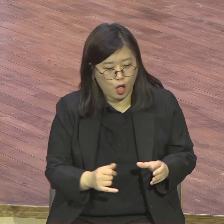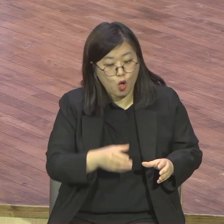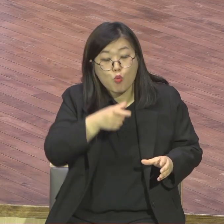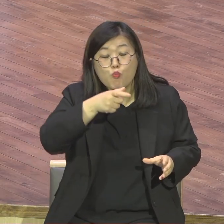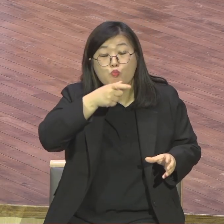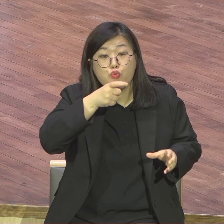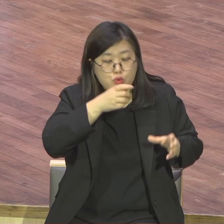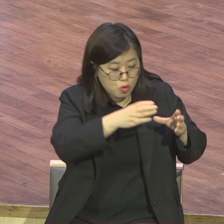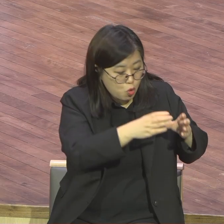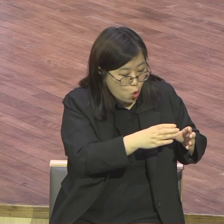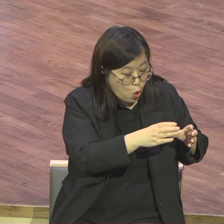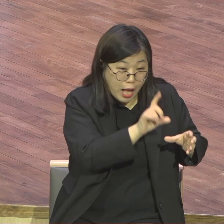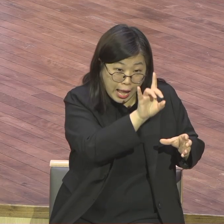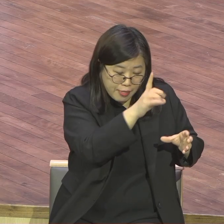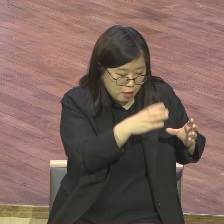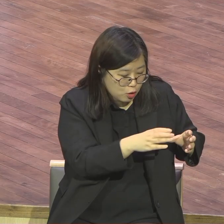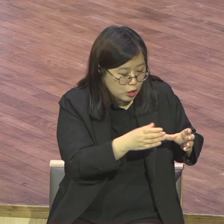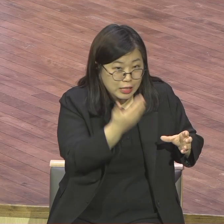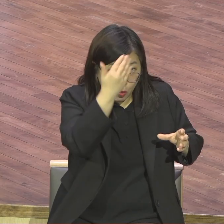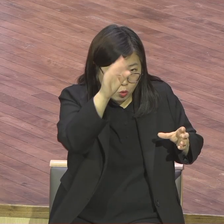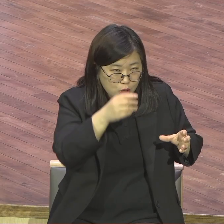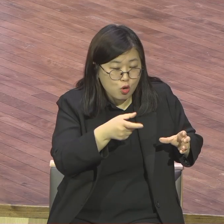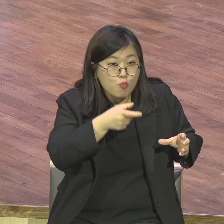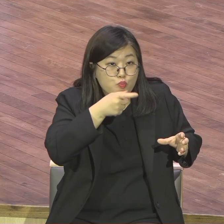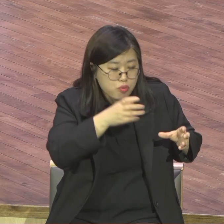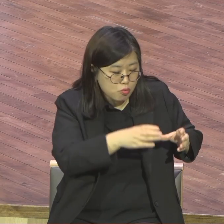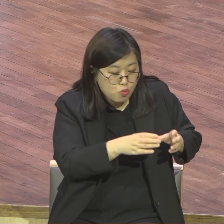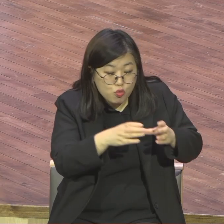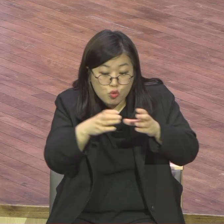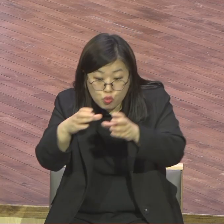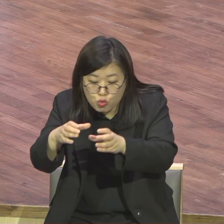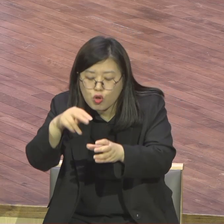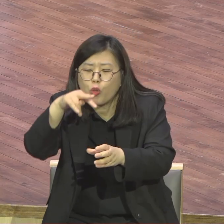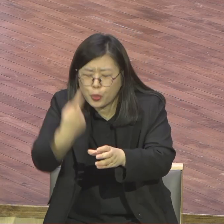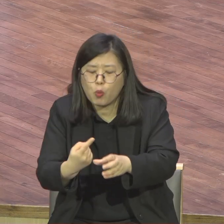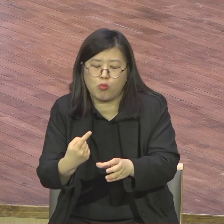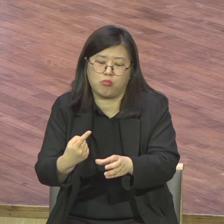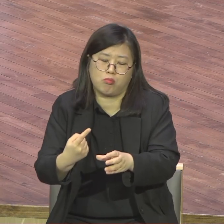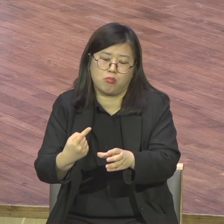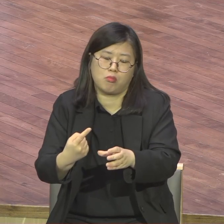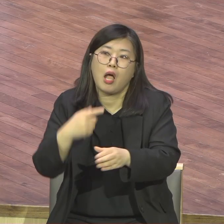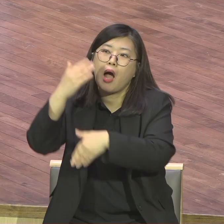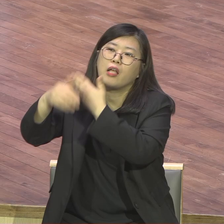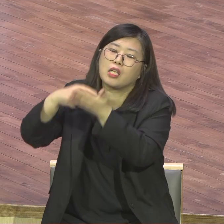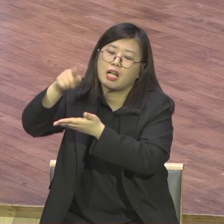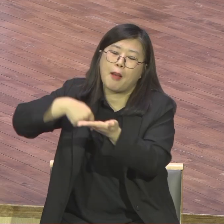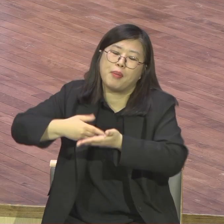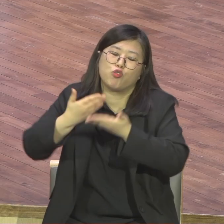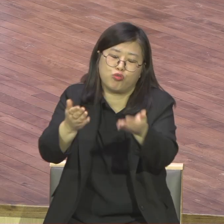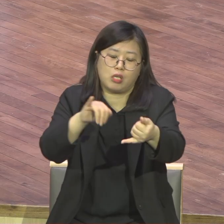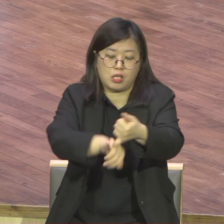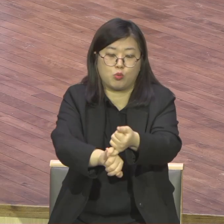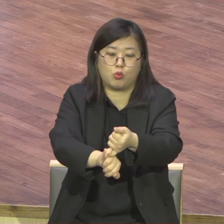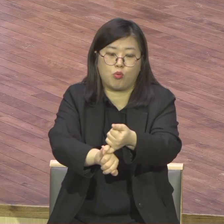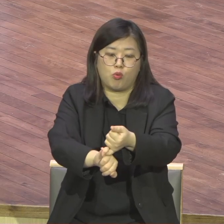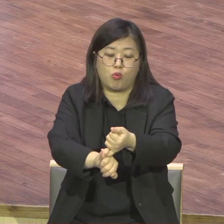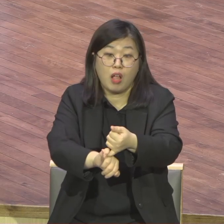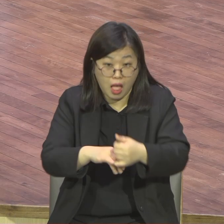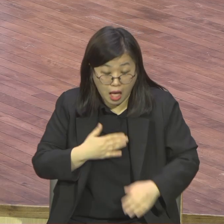종이 종이 지금 전도하다가 목이 말라 갔는데 네가 물을 주었으니 종이 힘을 얻고 내 일을 하게 되었으니 내가